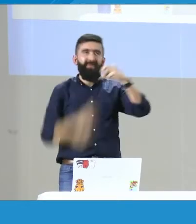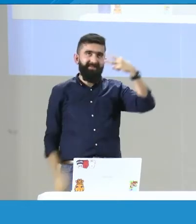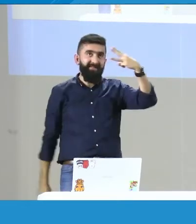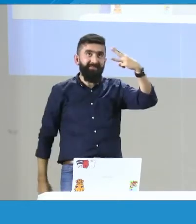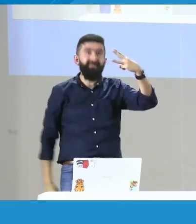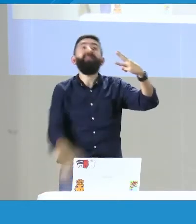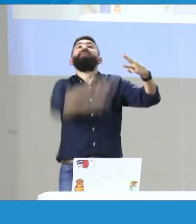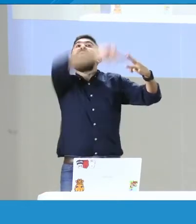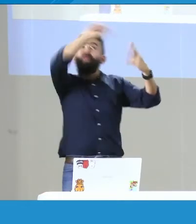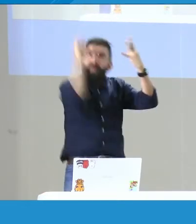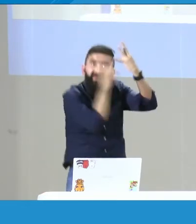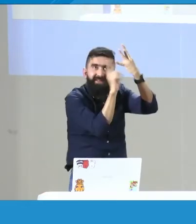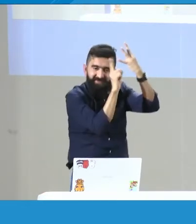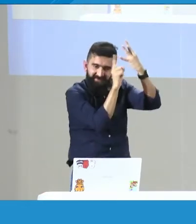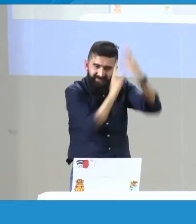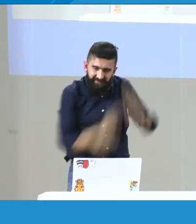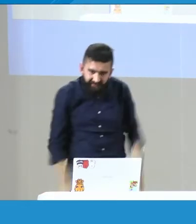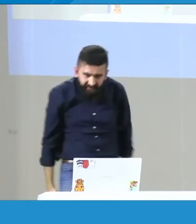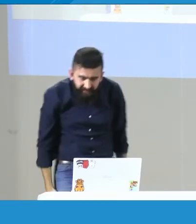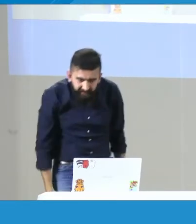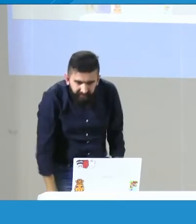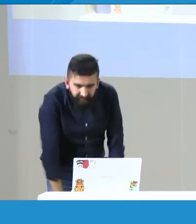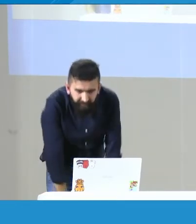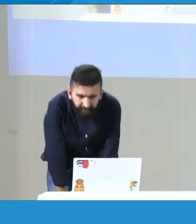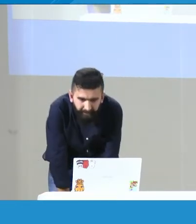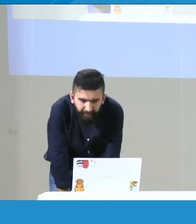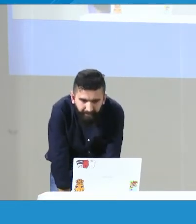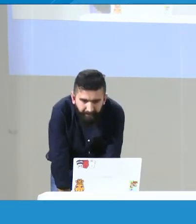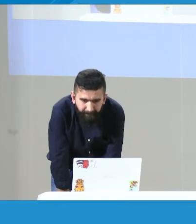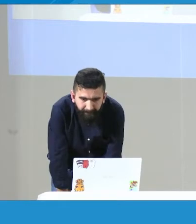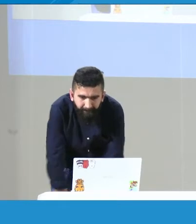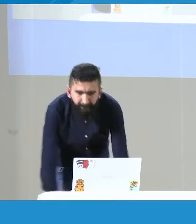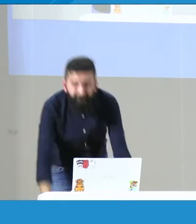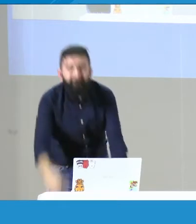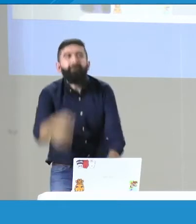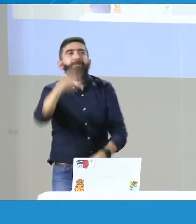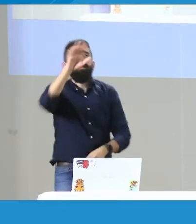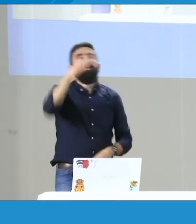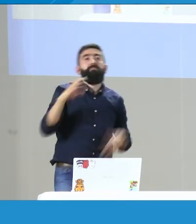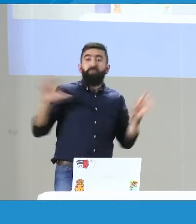características sociolingüísticas. Entonces, ese es el tercer problema que tenemos. Vamos para el cuarto problema.